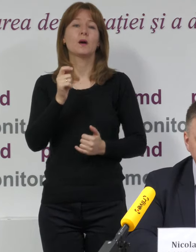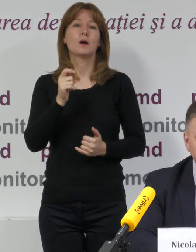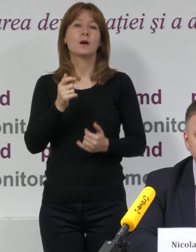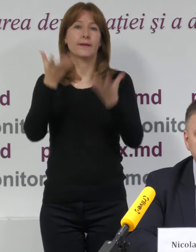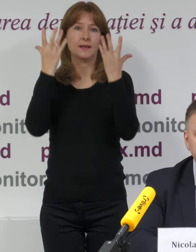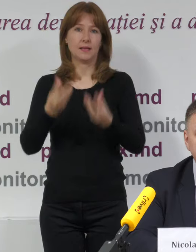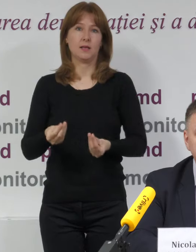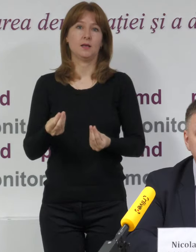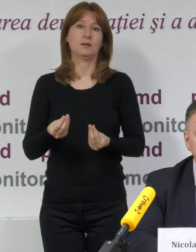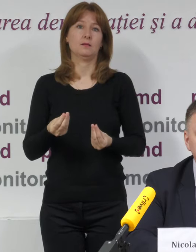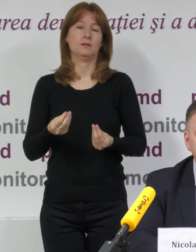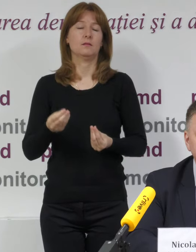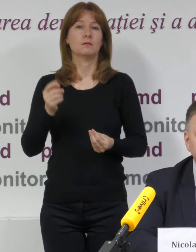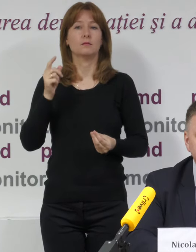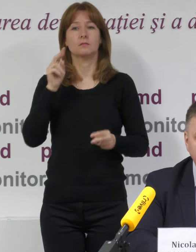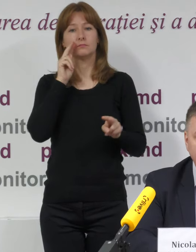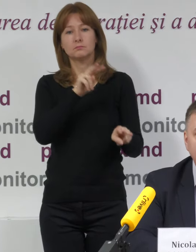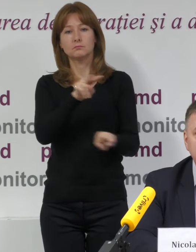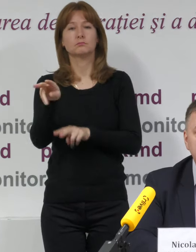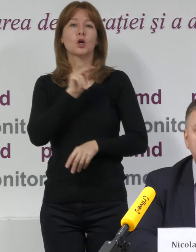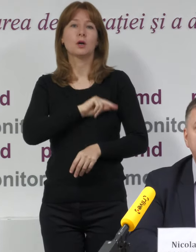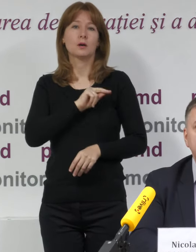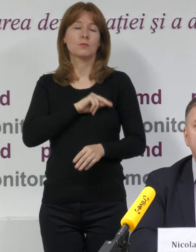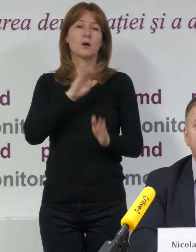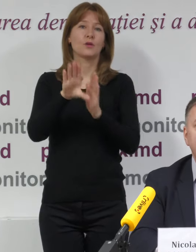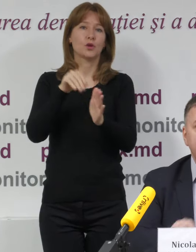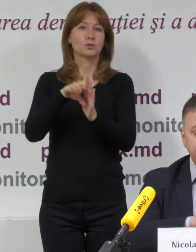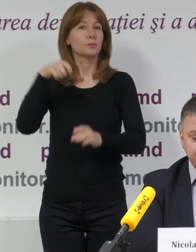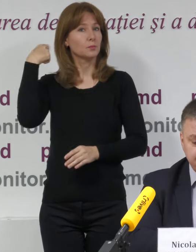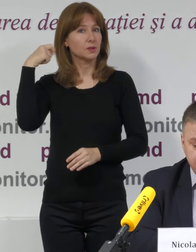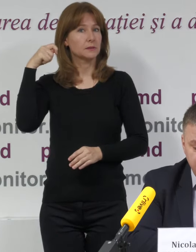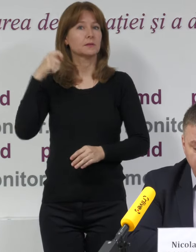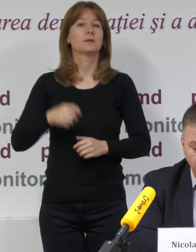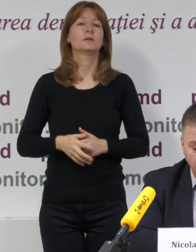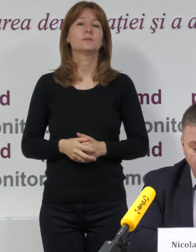prezentării, constătărilor, misiunii de observare, alegerilor prezidențiale.